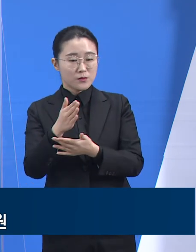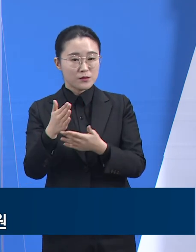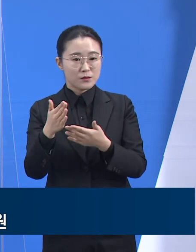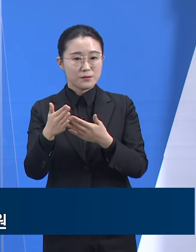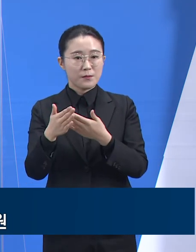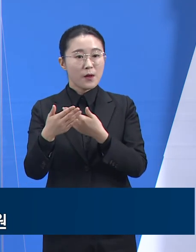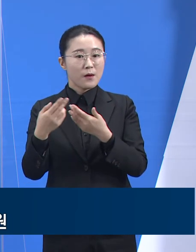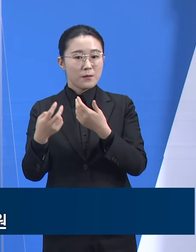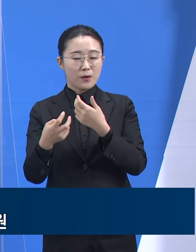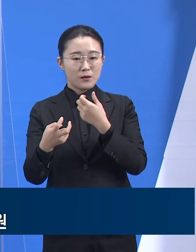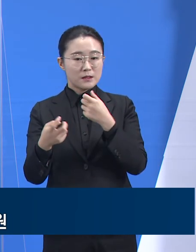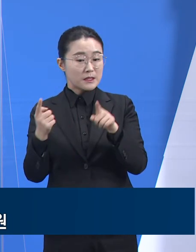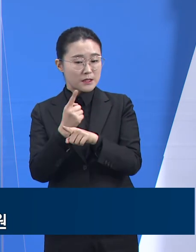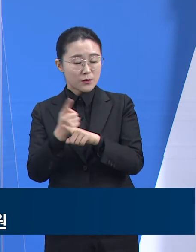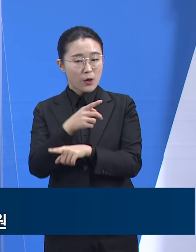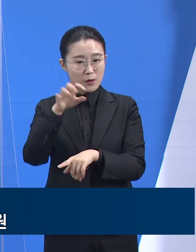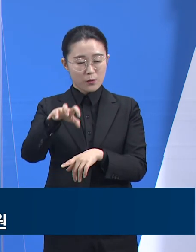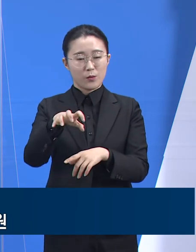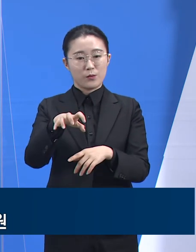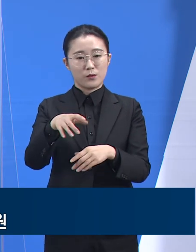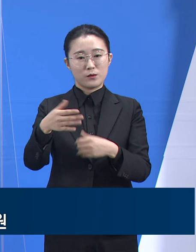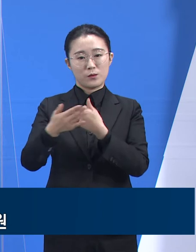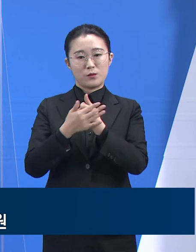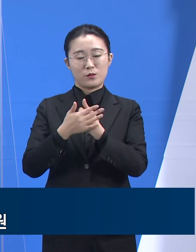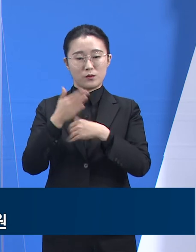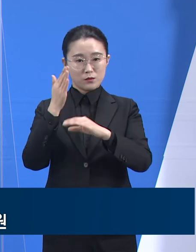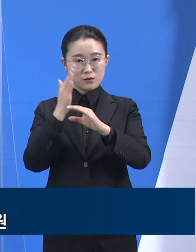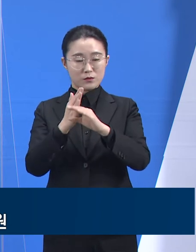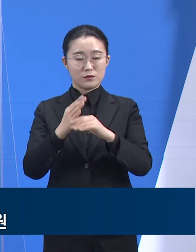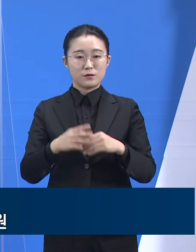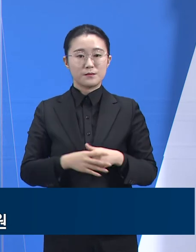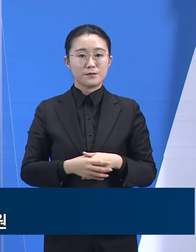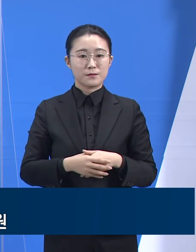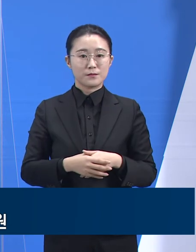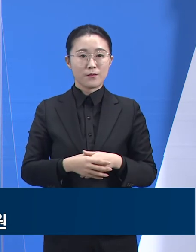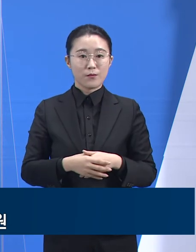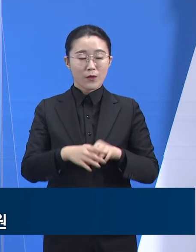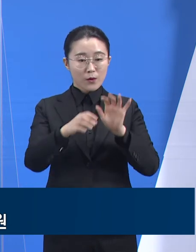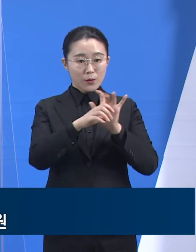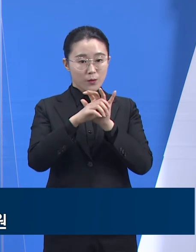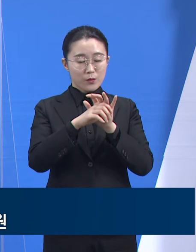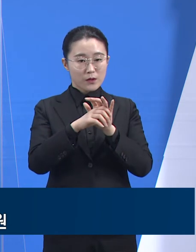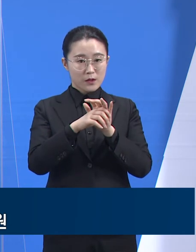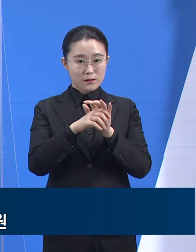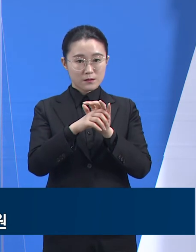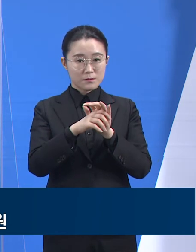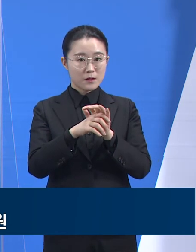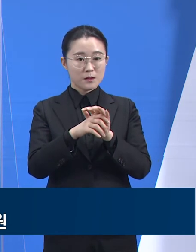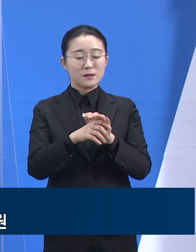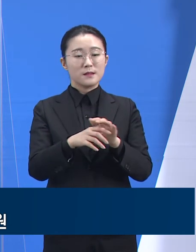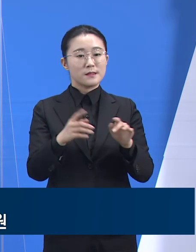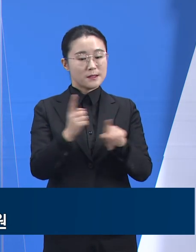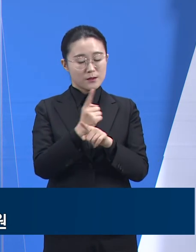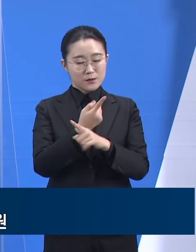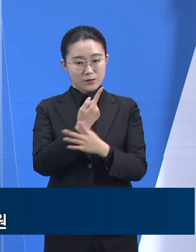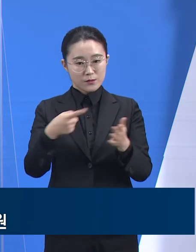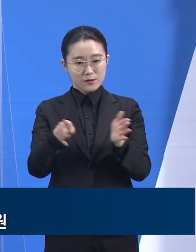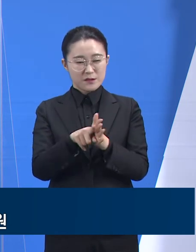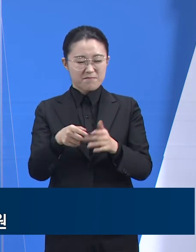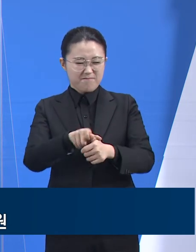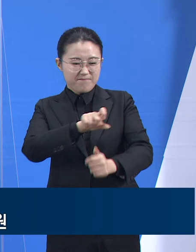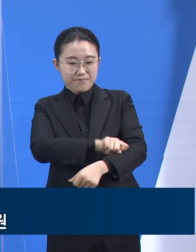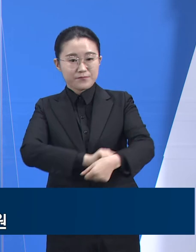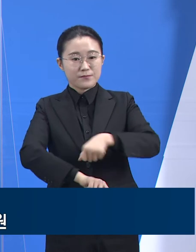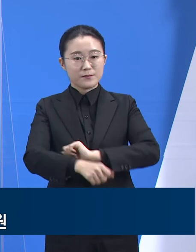상급의료기관들로서는 많은 손해를 감수하고 코로나19 진료에 더욱 적극적으로 나서주시는 매우 고마운 일입니다.